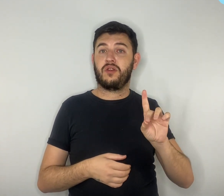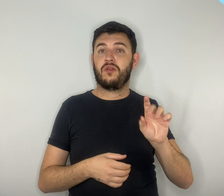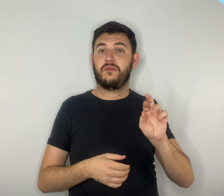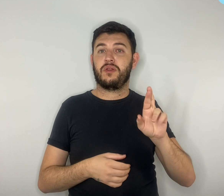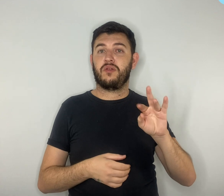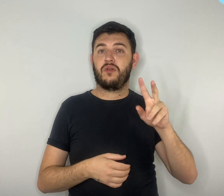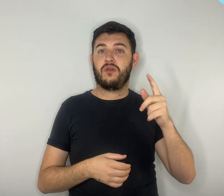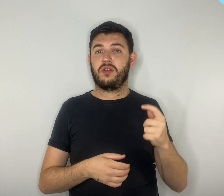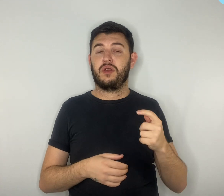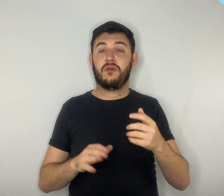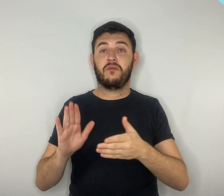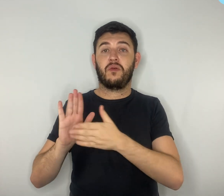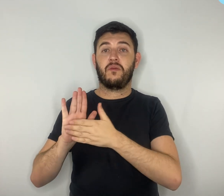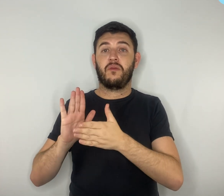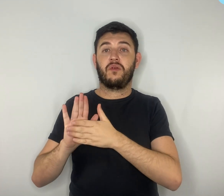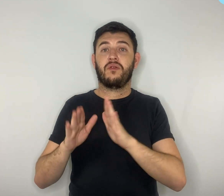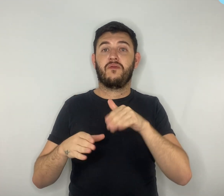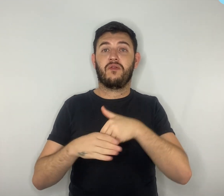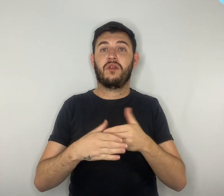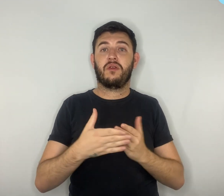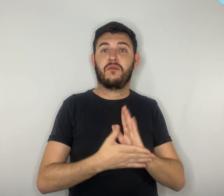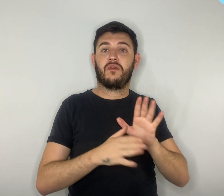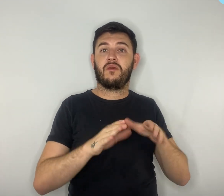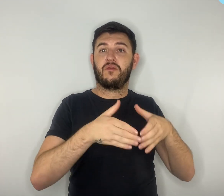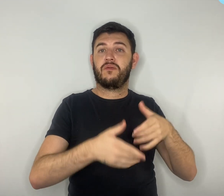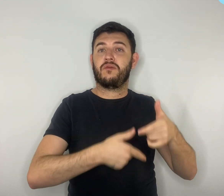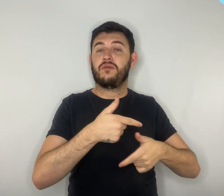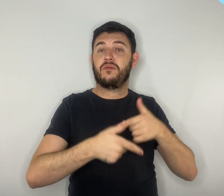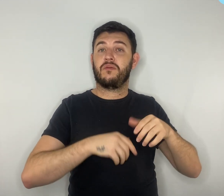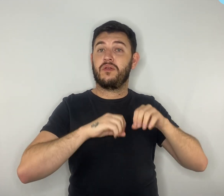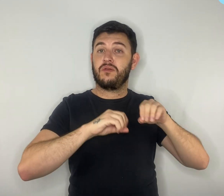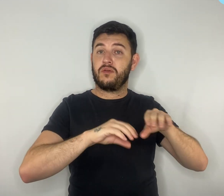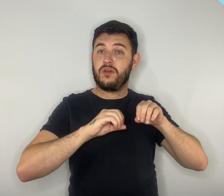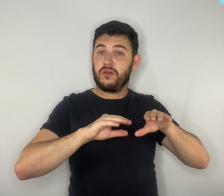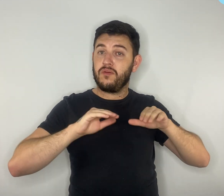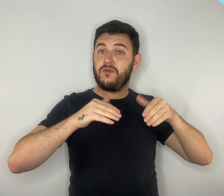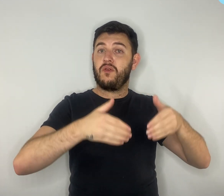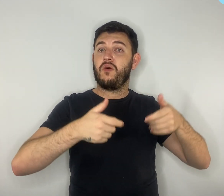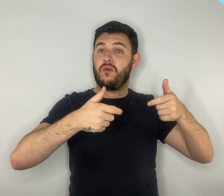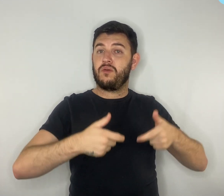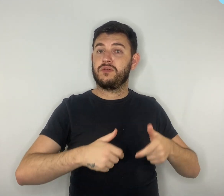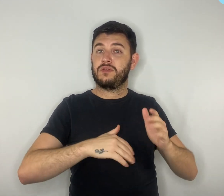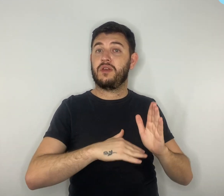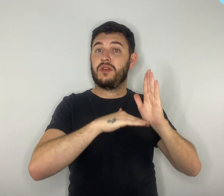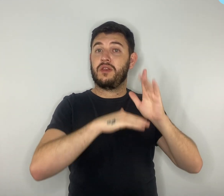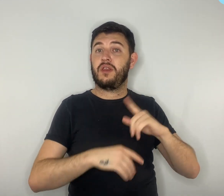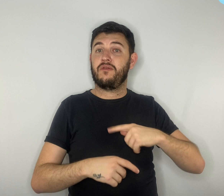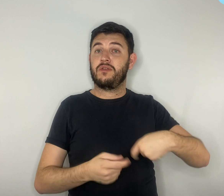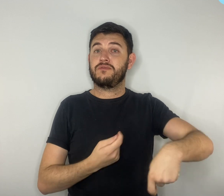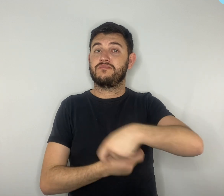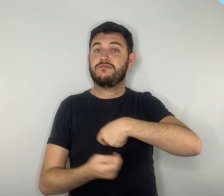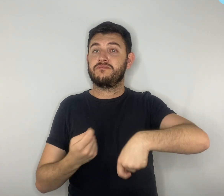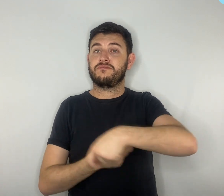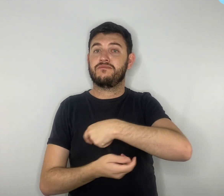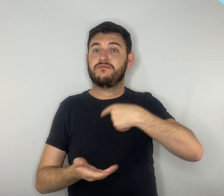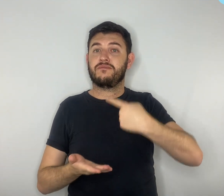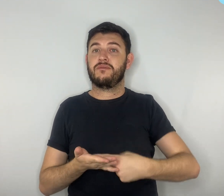Educação do Senado, foi fruto de muitas negociações e disputas com o setor privado,